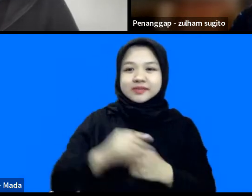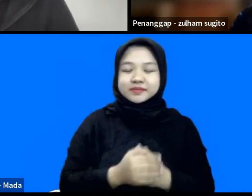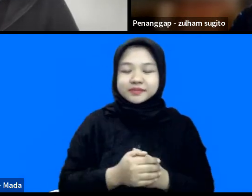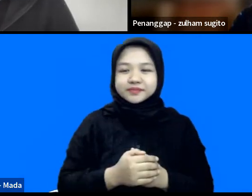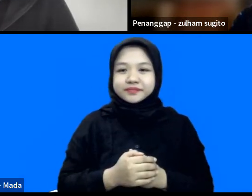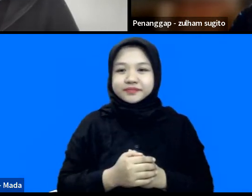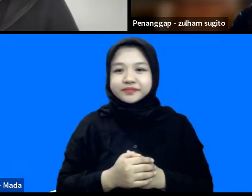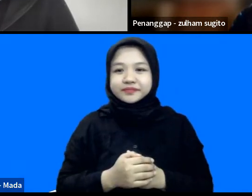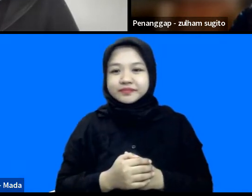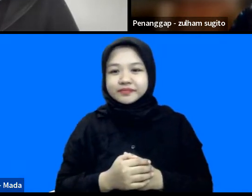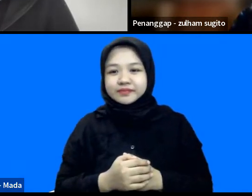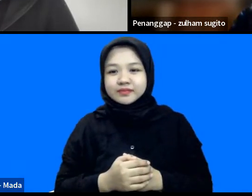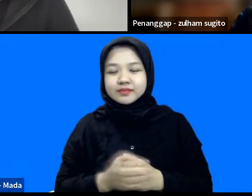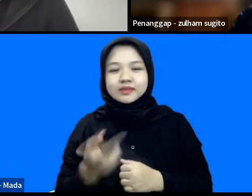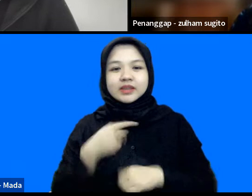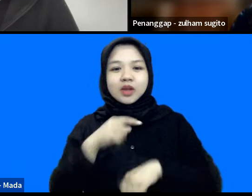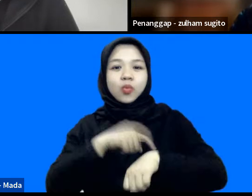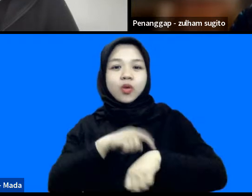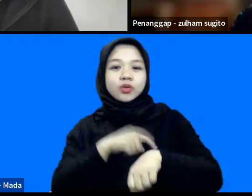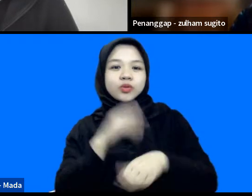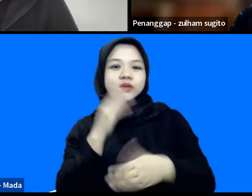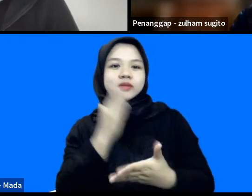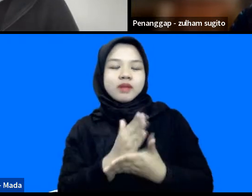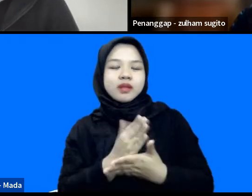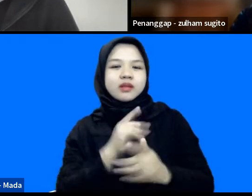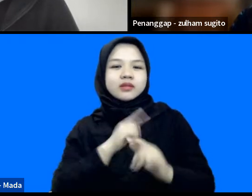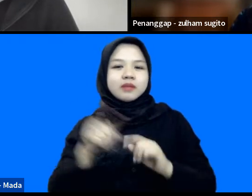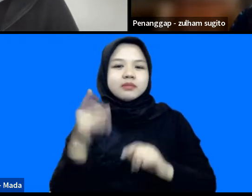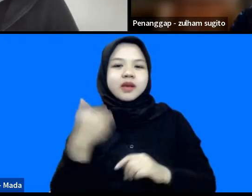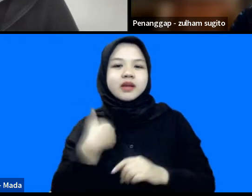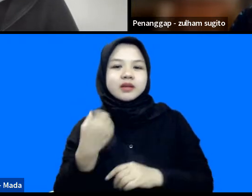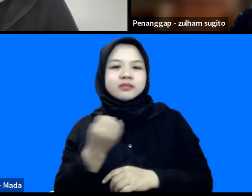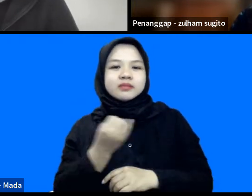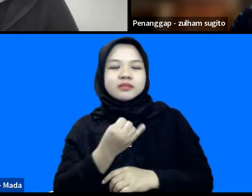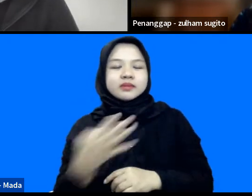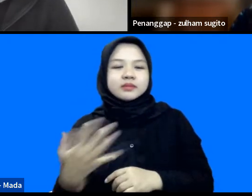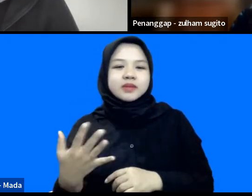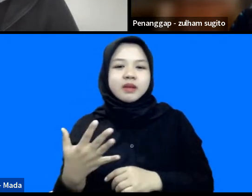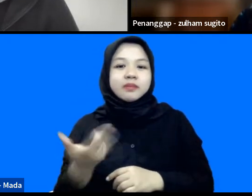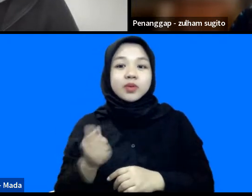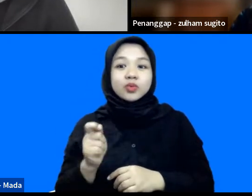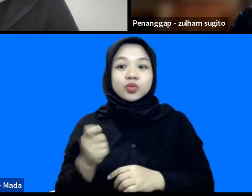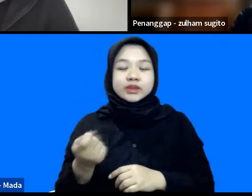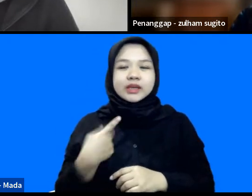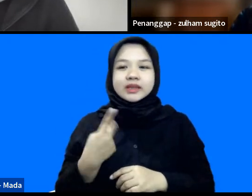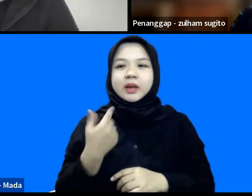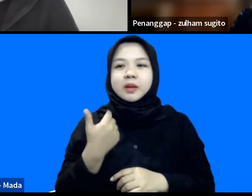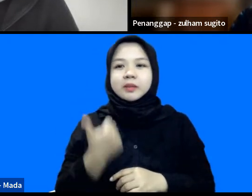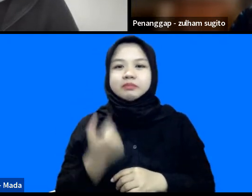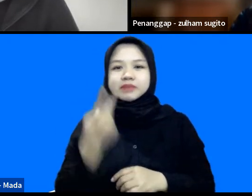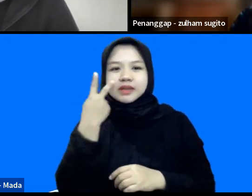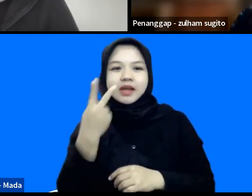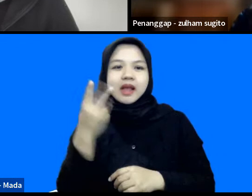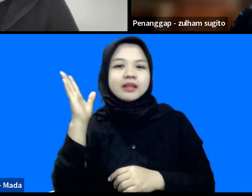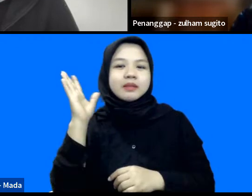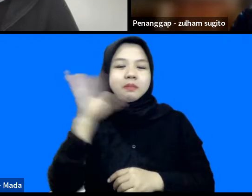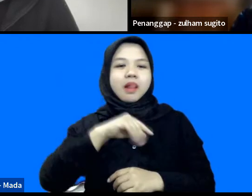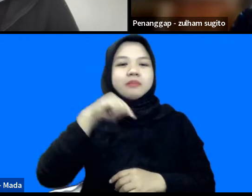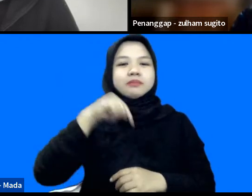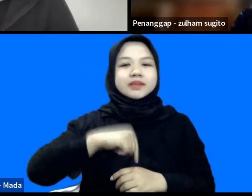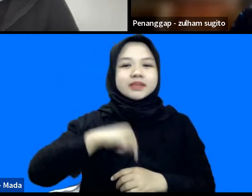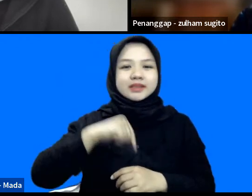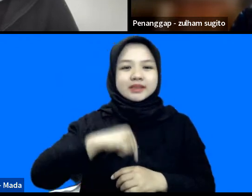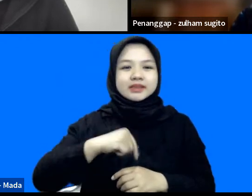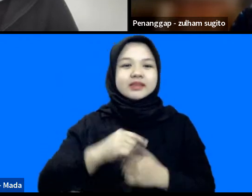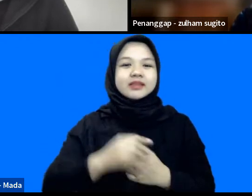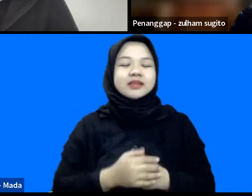mungkin karena kita terbatas waktu ya tapi ada beberapa kunci yang kemudian bisa kita highlight pada malam hari ini